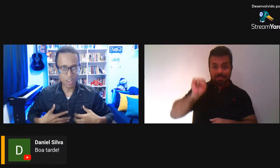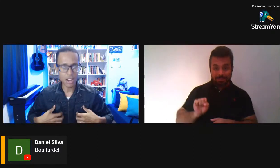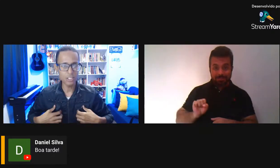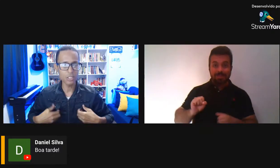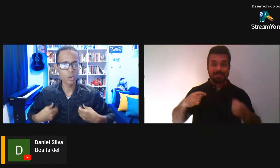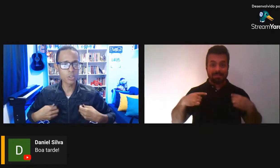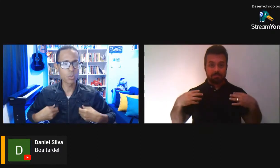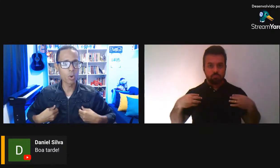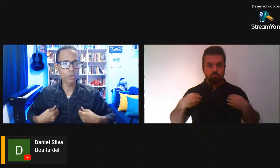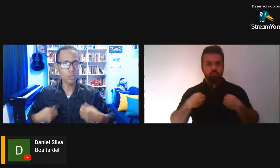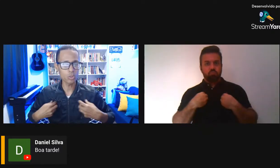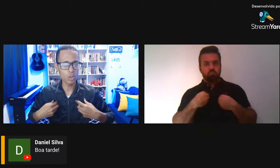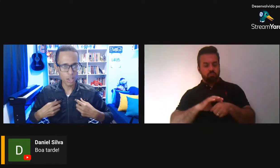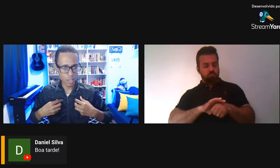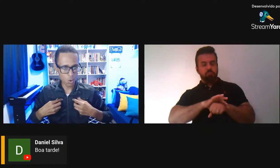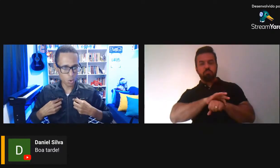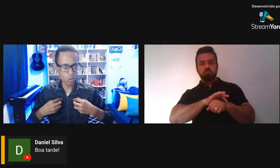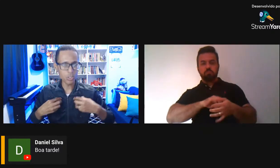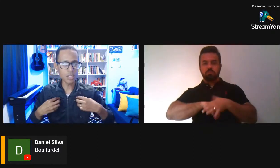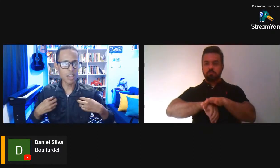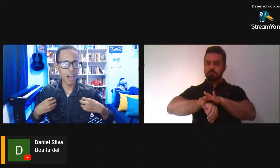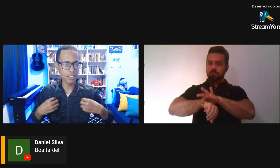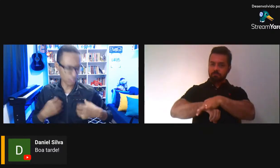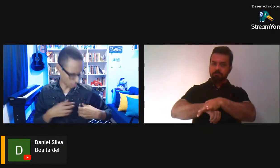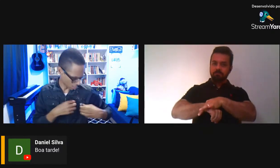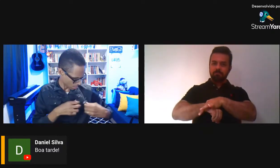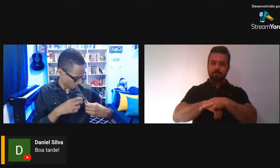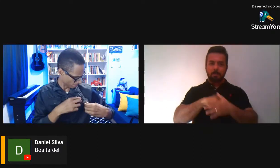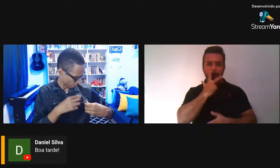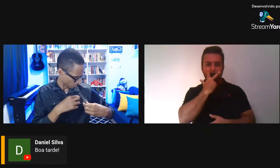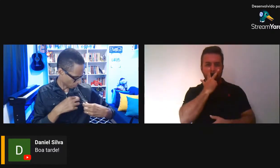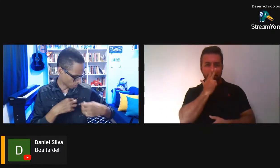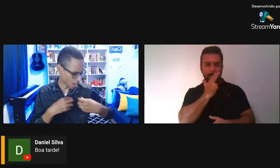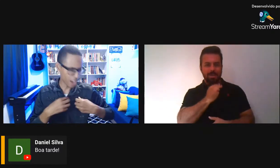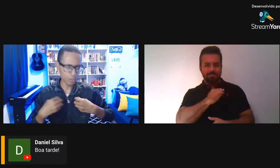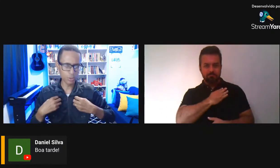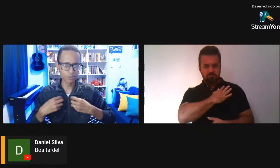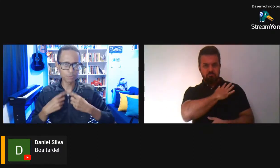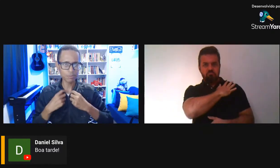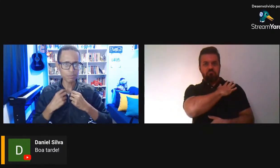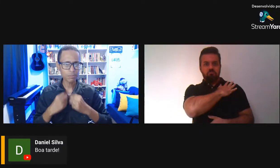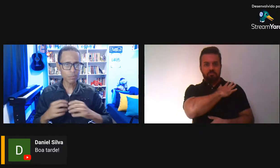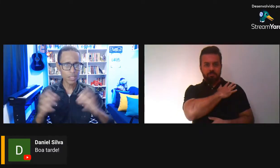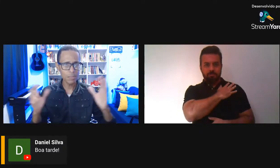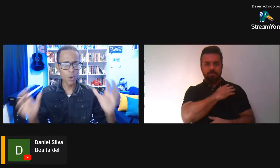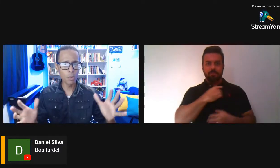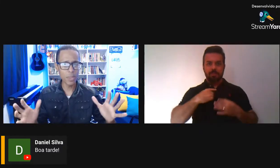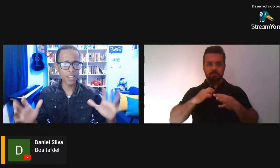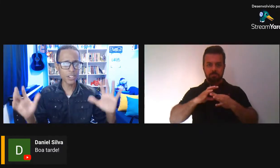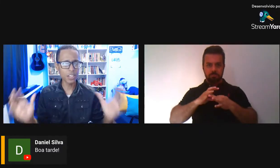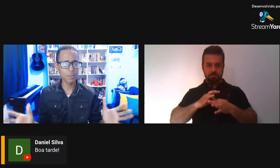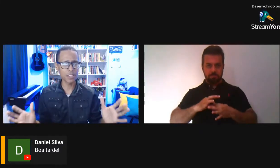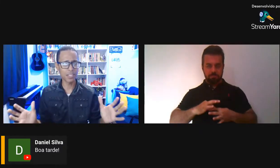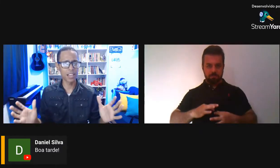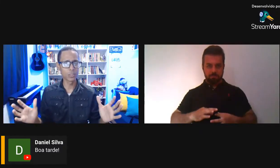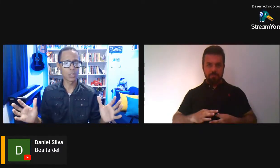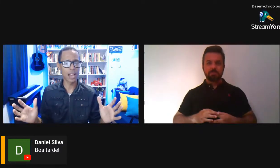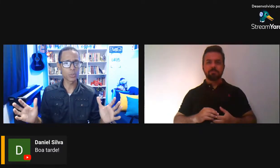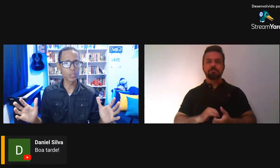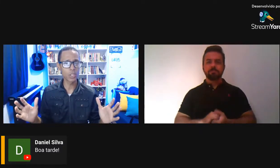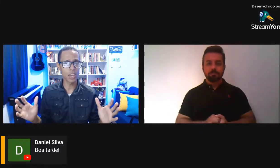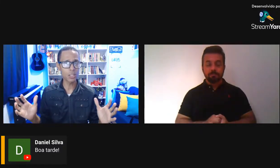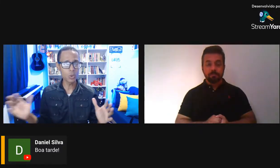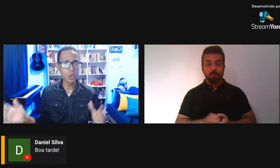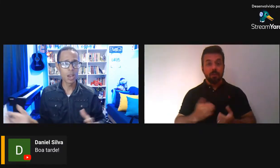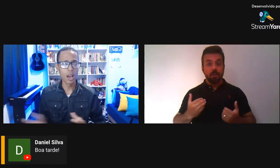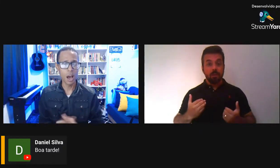cor verde, dois bolsos e com alguns detalhes aqui de aço. Em meu ambiente, aqui na minha sala, do